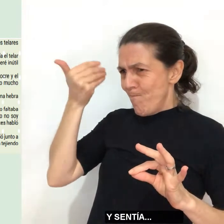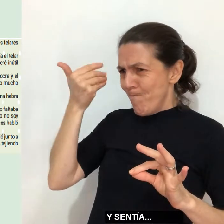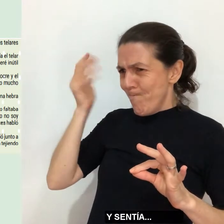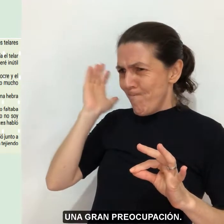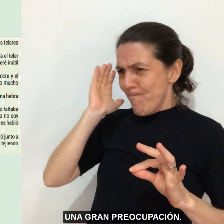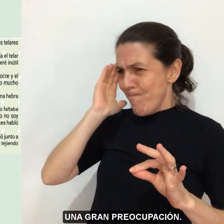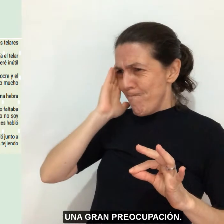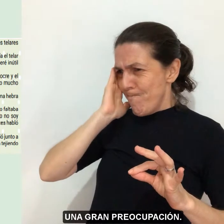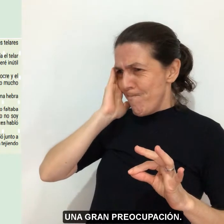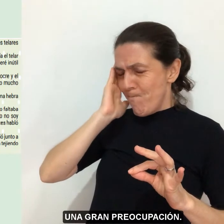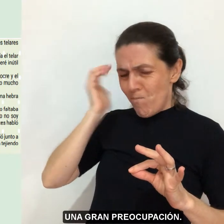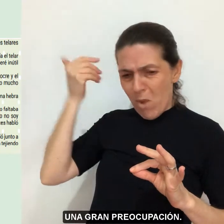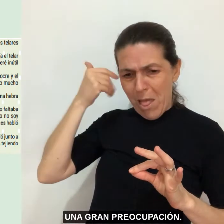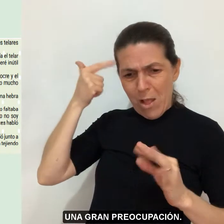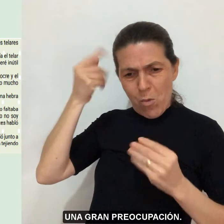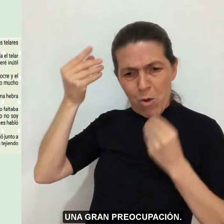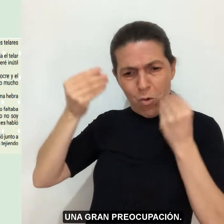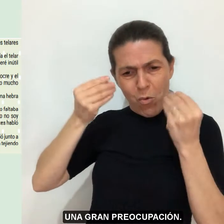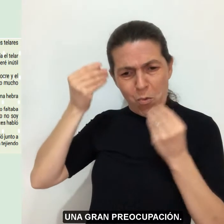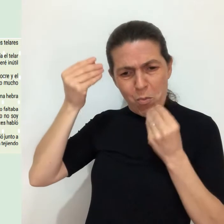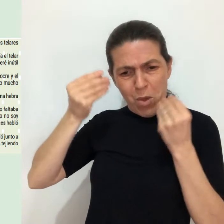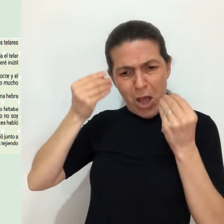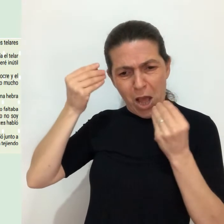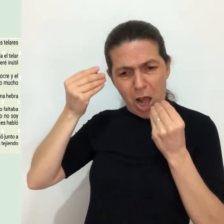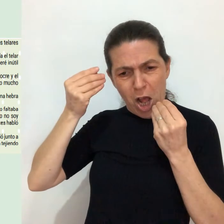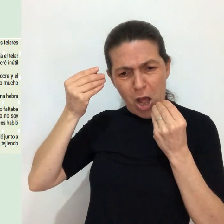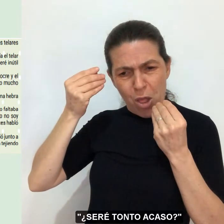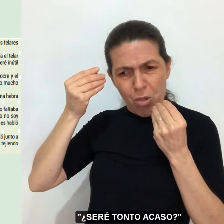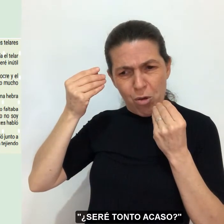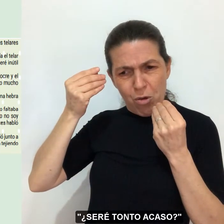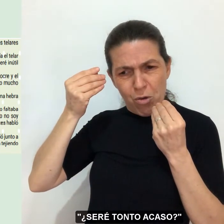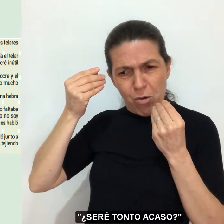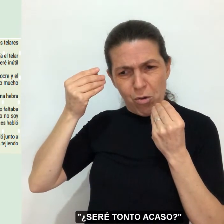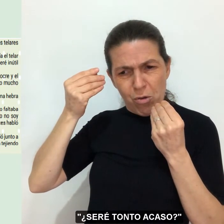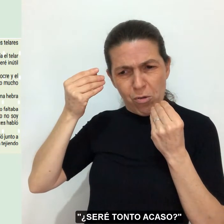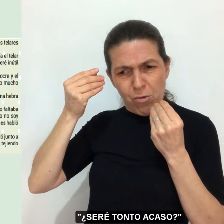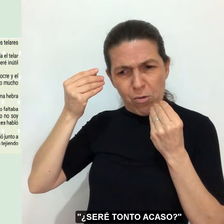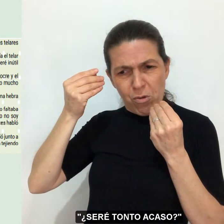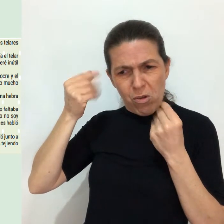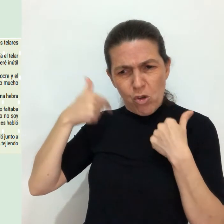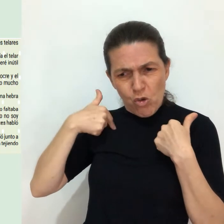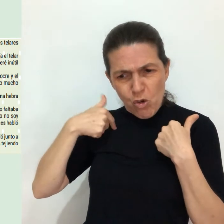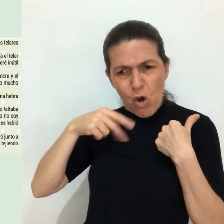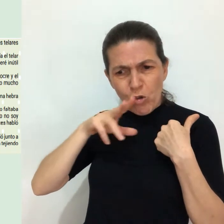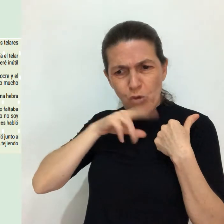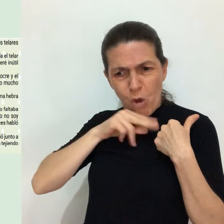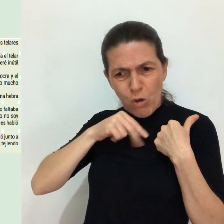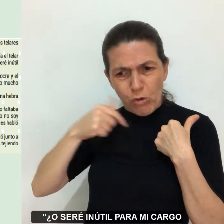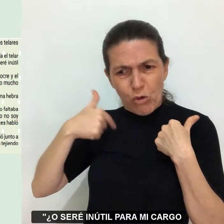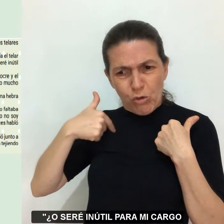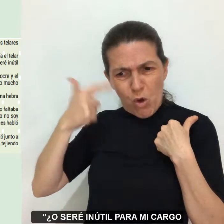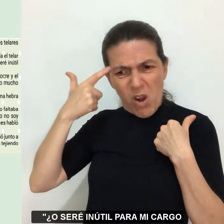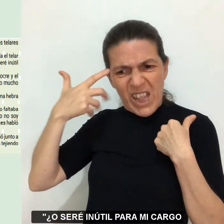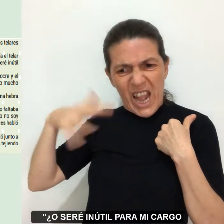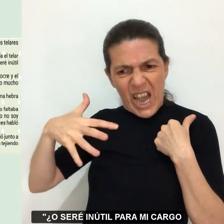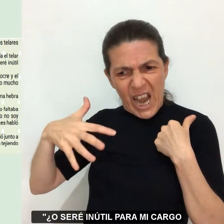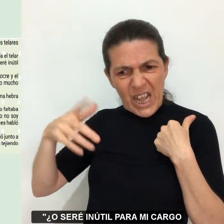una gran preocupación. —¿Seré tonto acaso o seré inútil